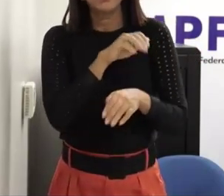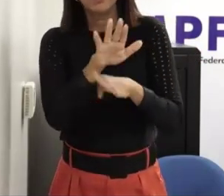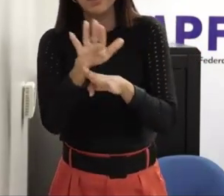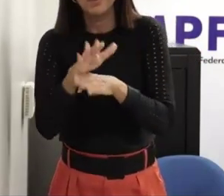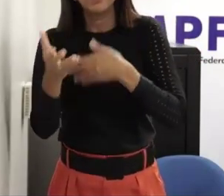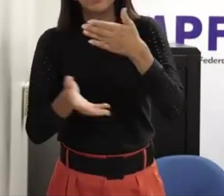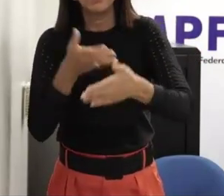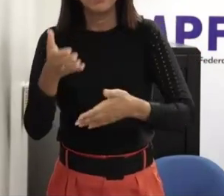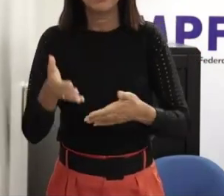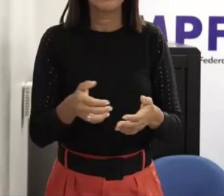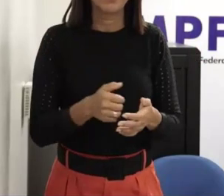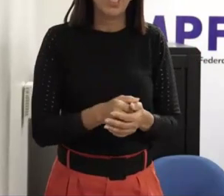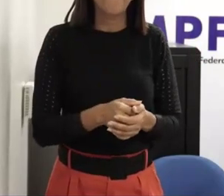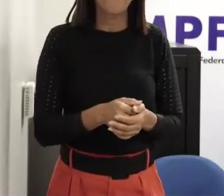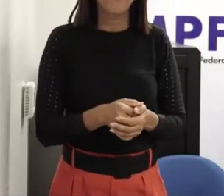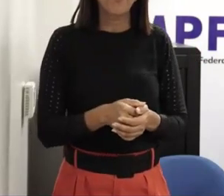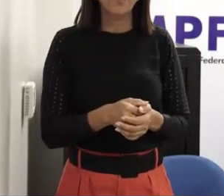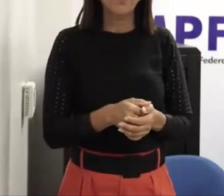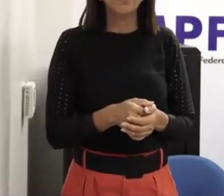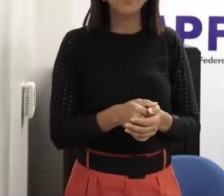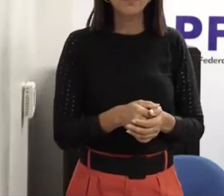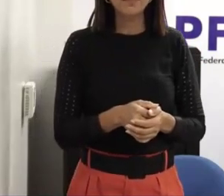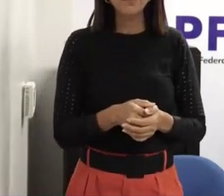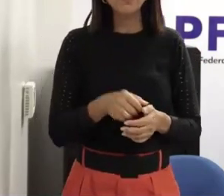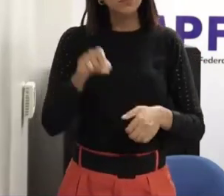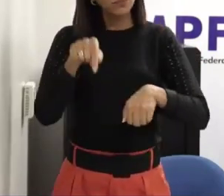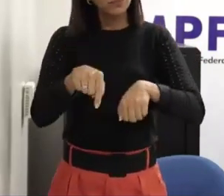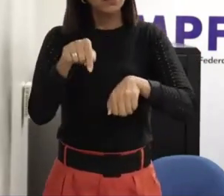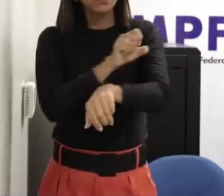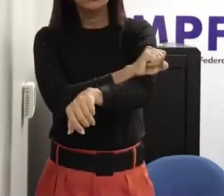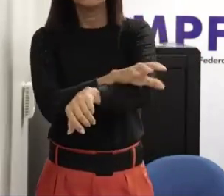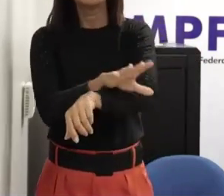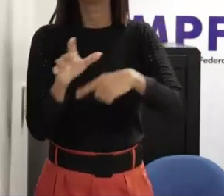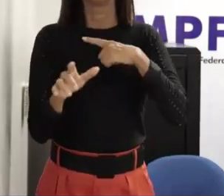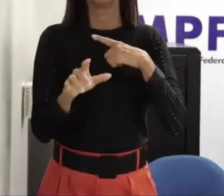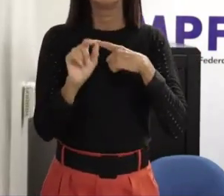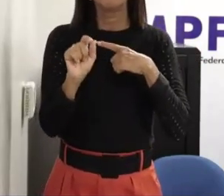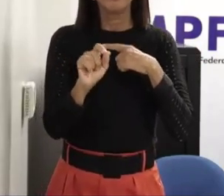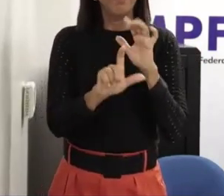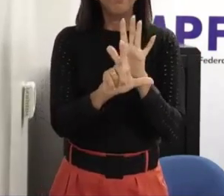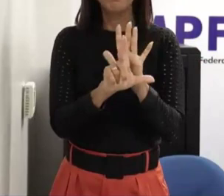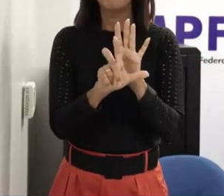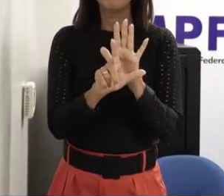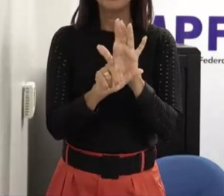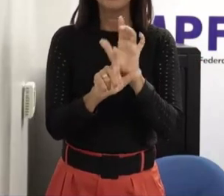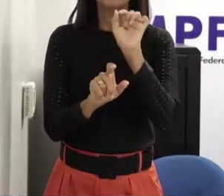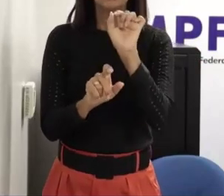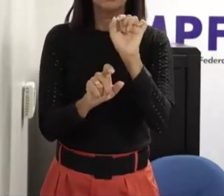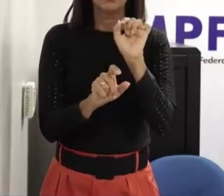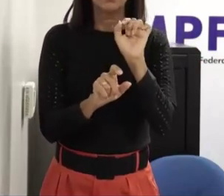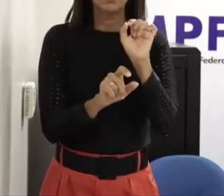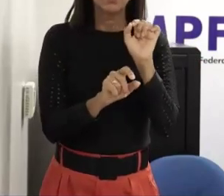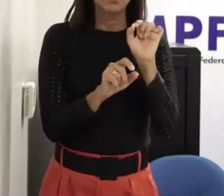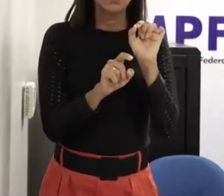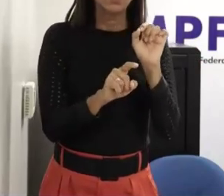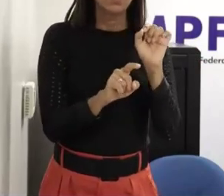nosso município apesar da legislação já estar aí estabelecida há algum tempo isso não é uma realidade nós temos acho que três escolas